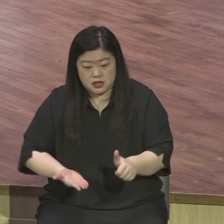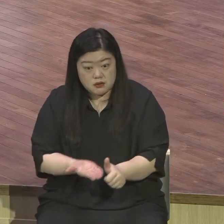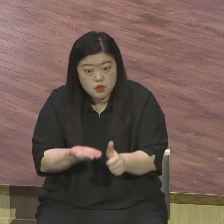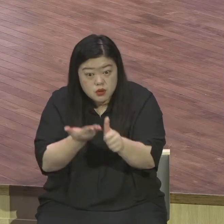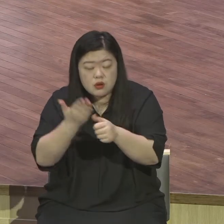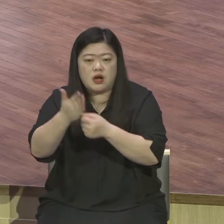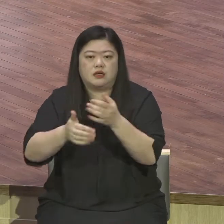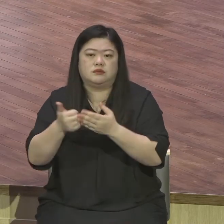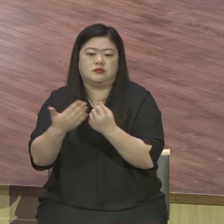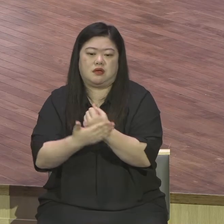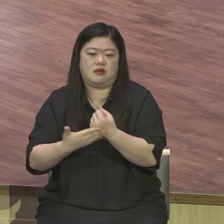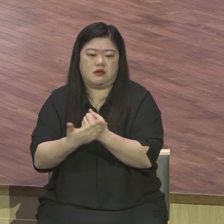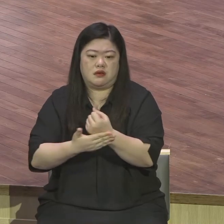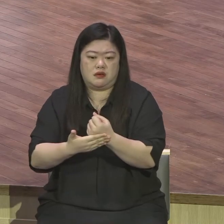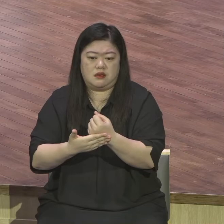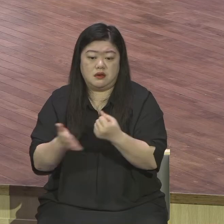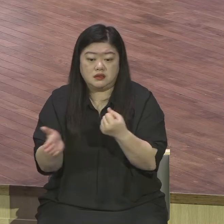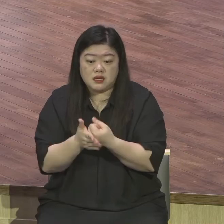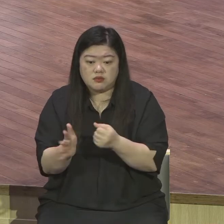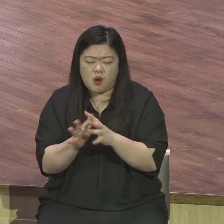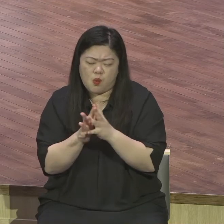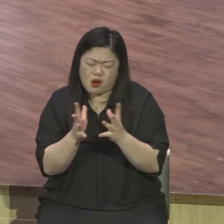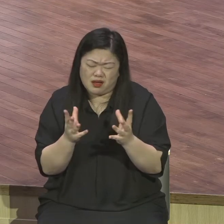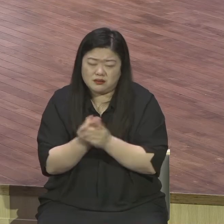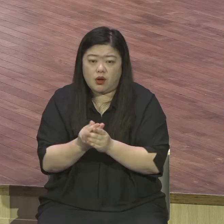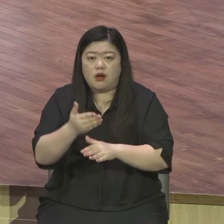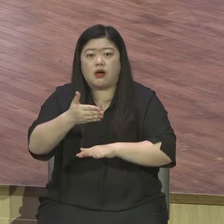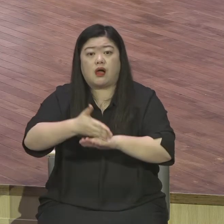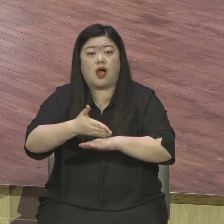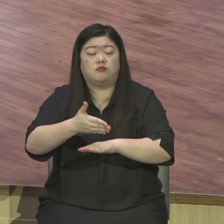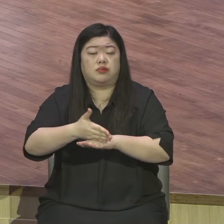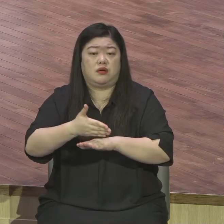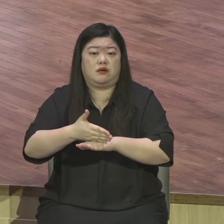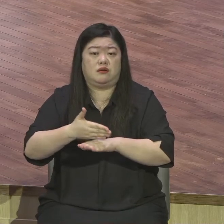절대 감사 속에 있었어요 이러면 시험 안 됩니다